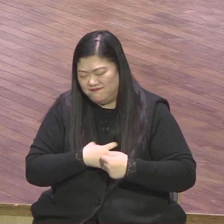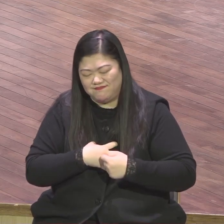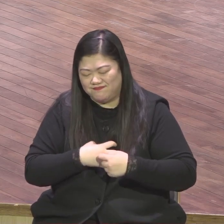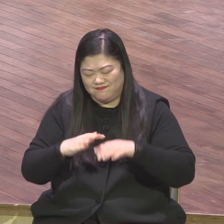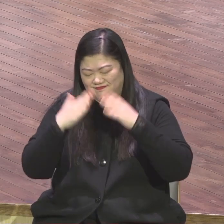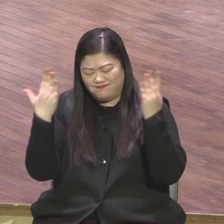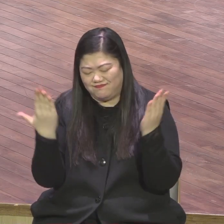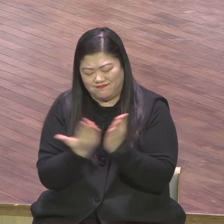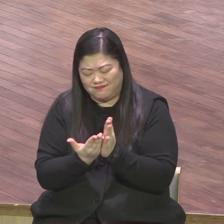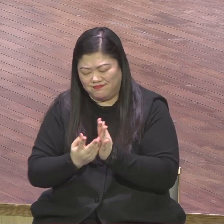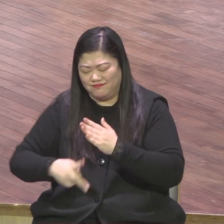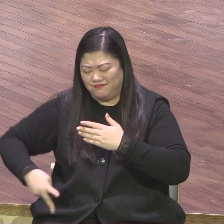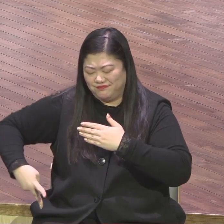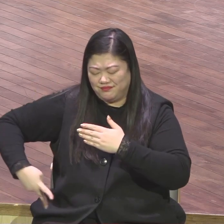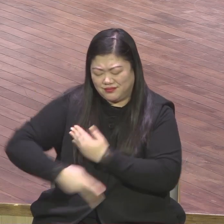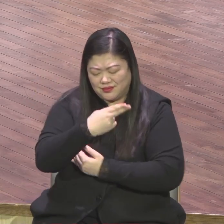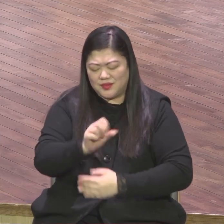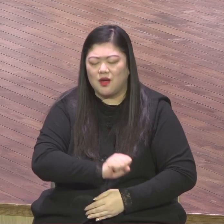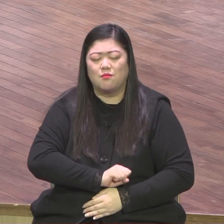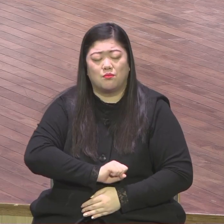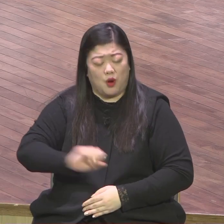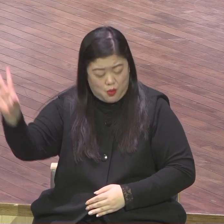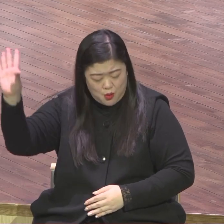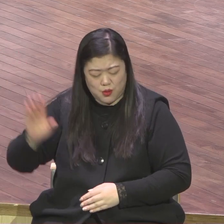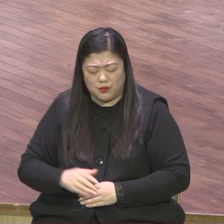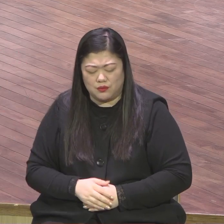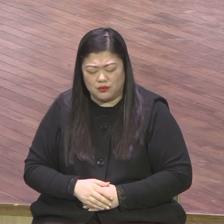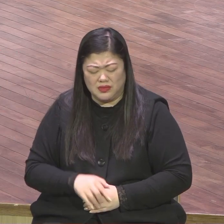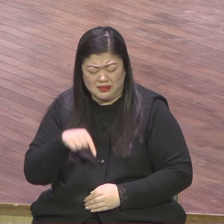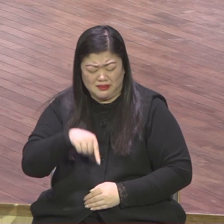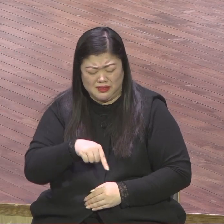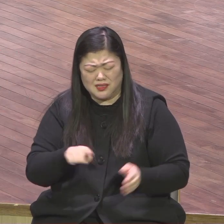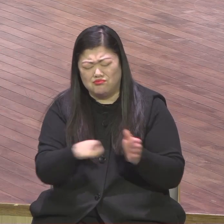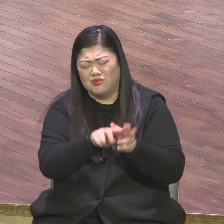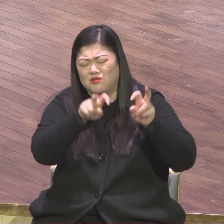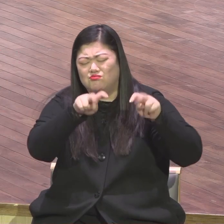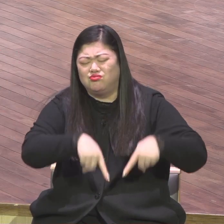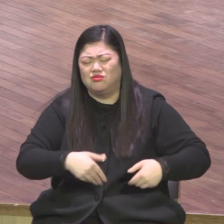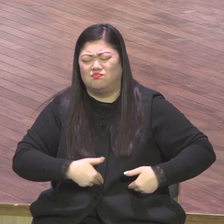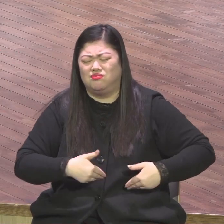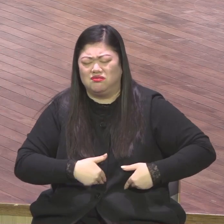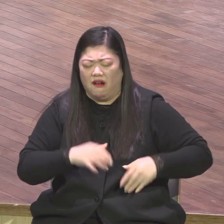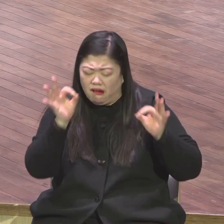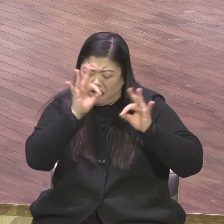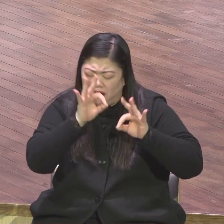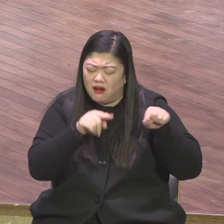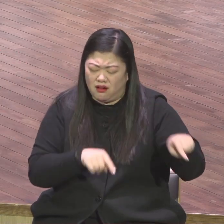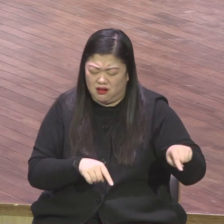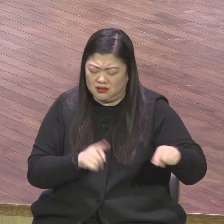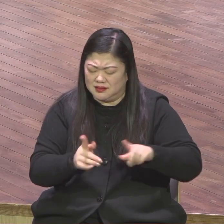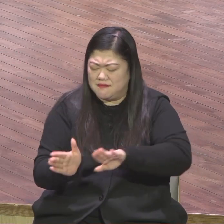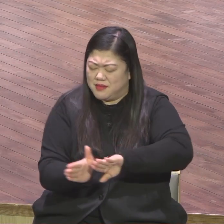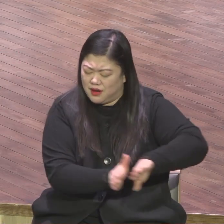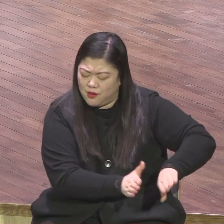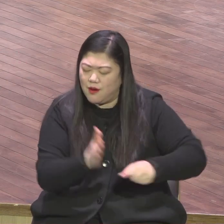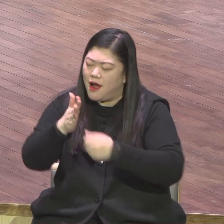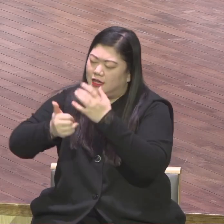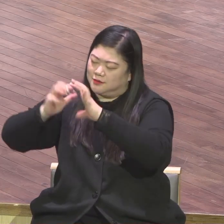내려놓고 그런 것들은 이방인들은 구하는 것이오 너희는 먼저 그 나라와 그 일을 구하라였으므로 하나님 앞에